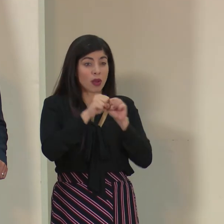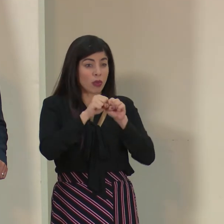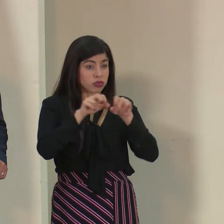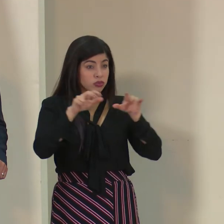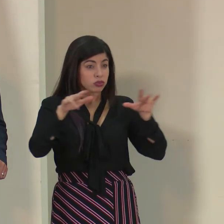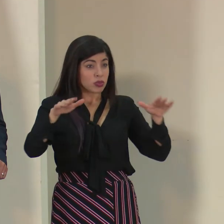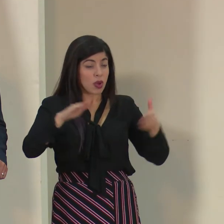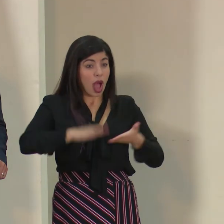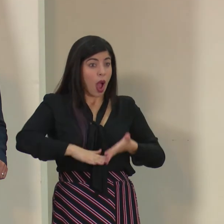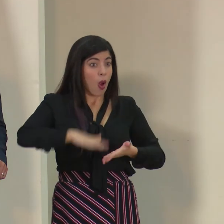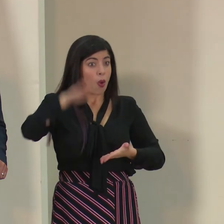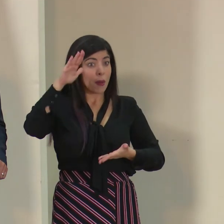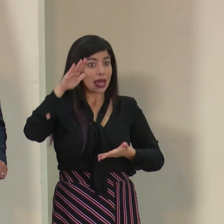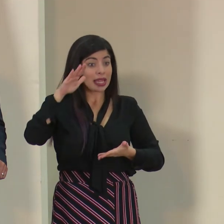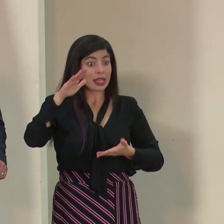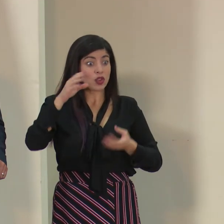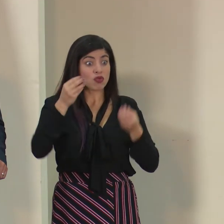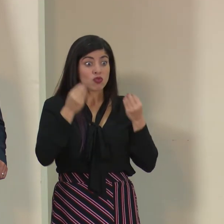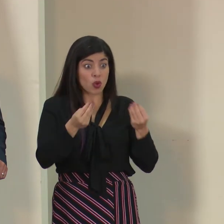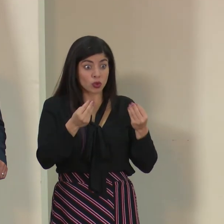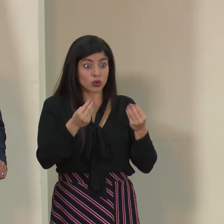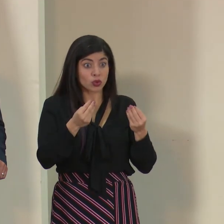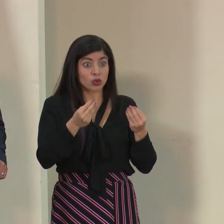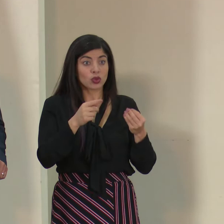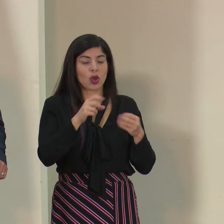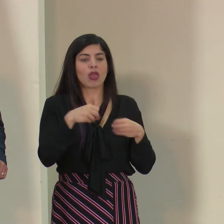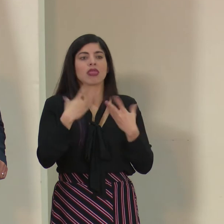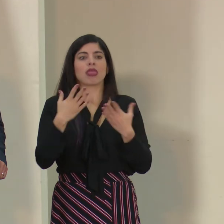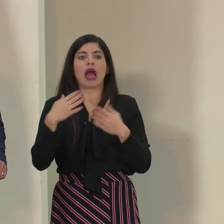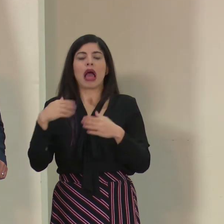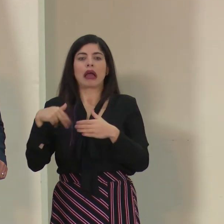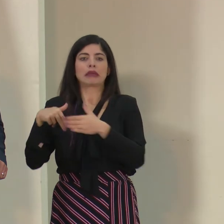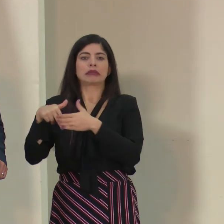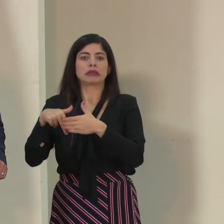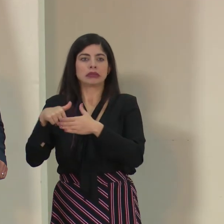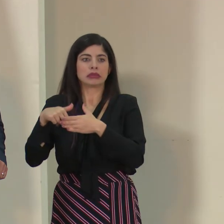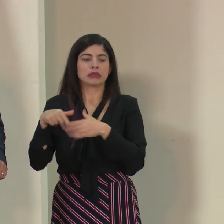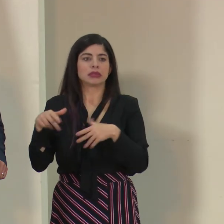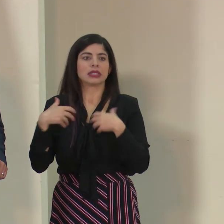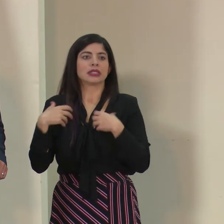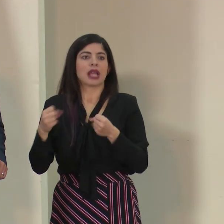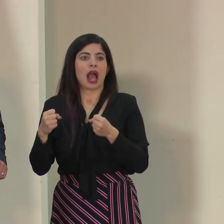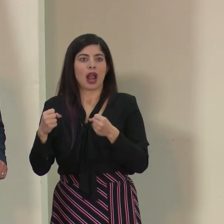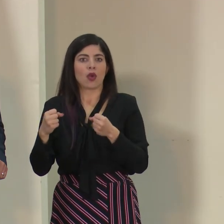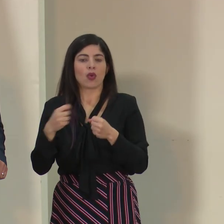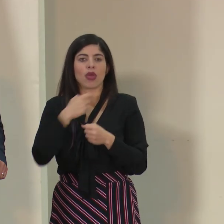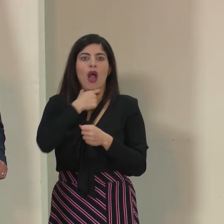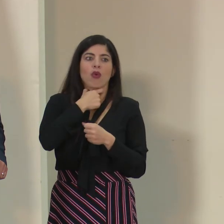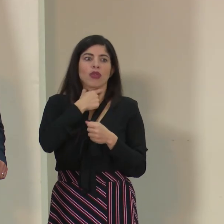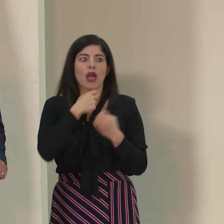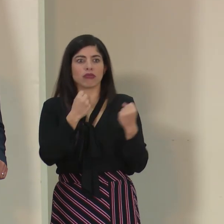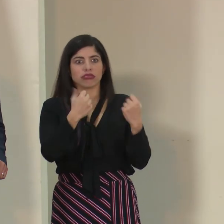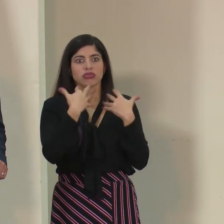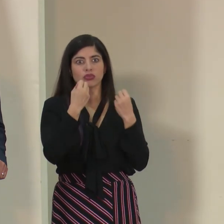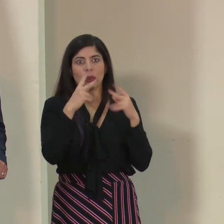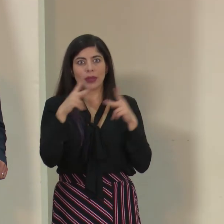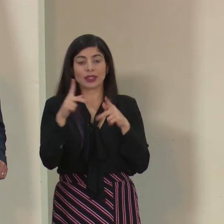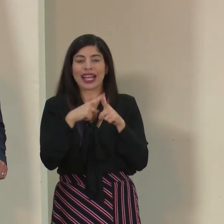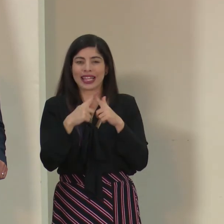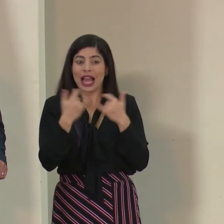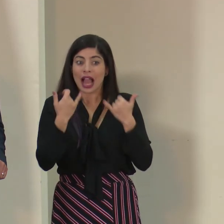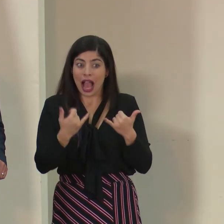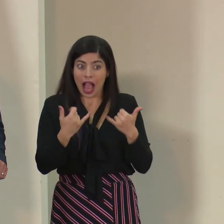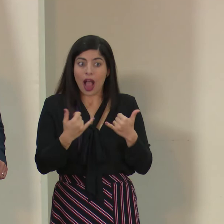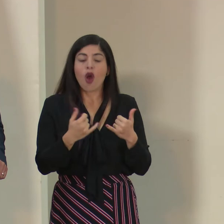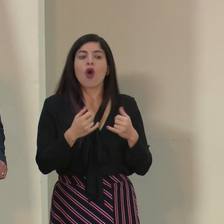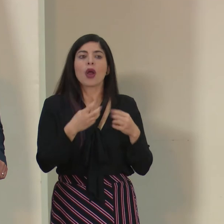elevado, pues en realidad ahí sí satura mucho los servicios de salud y eso es lo que queremos tratar de evitar. Por eso le digo que en este momento es una medida